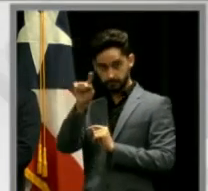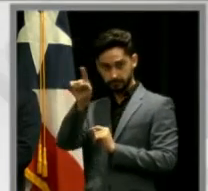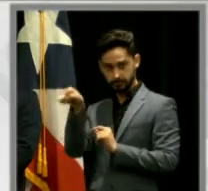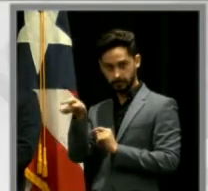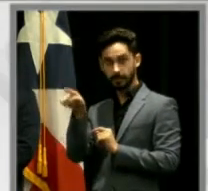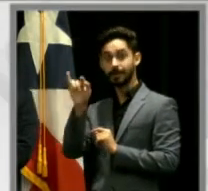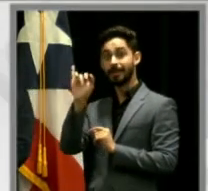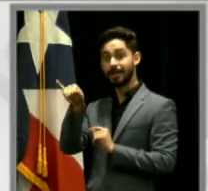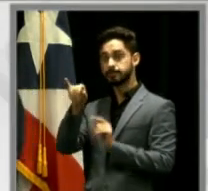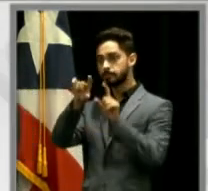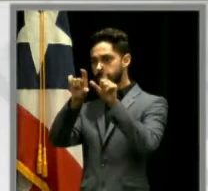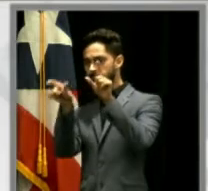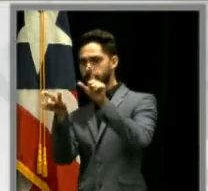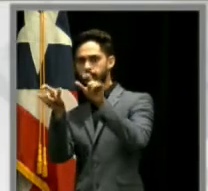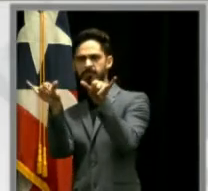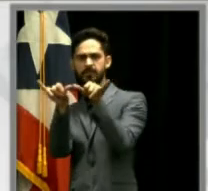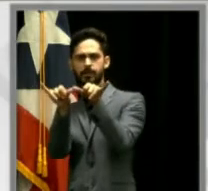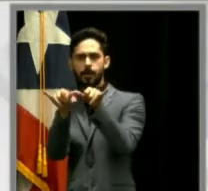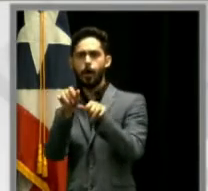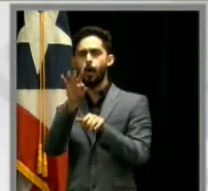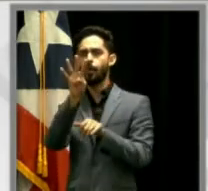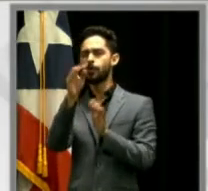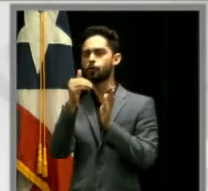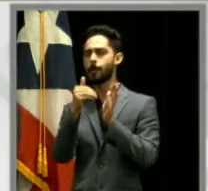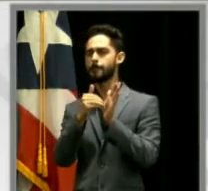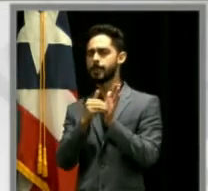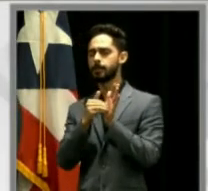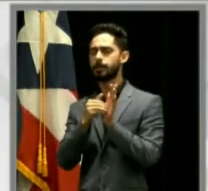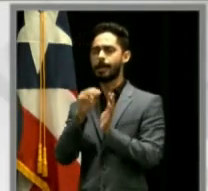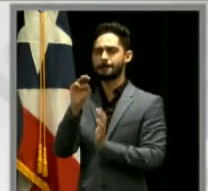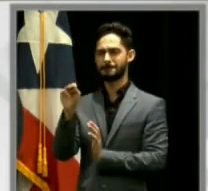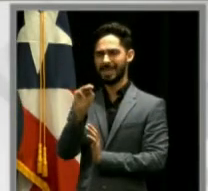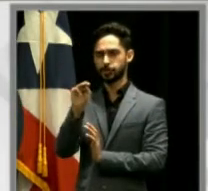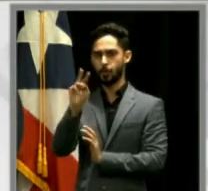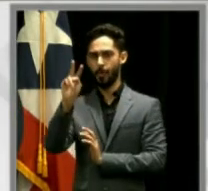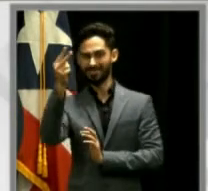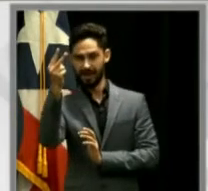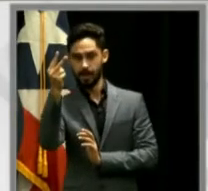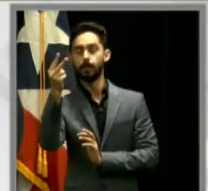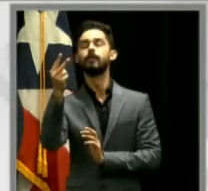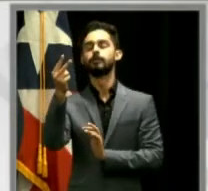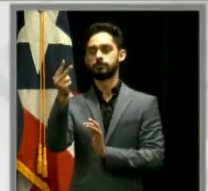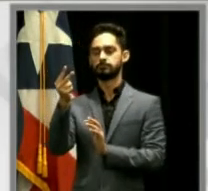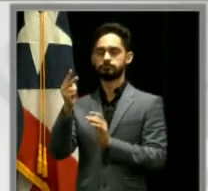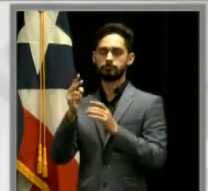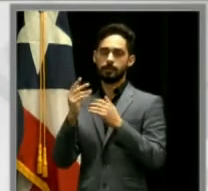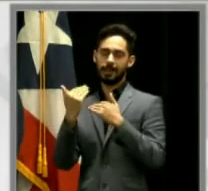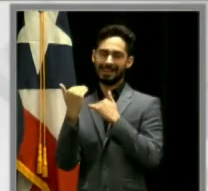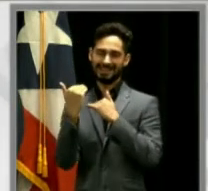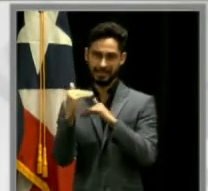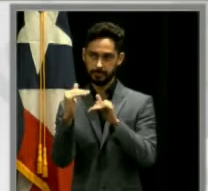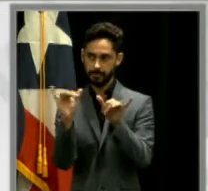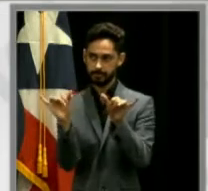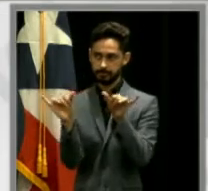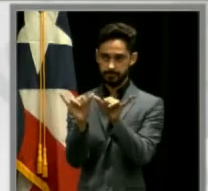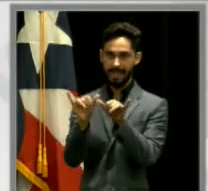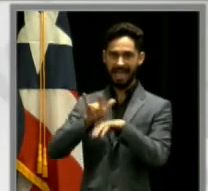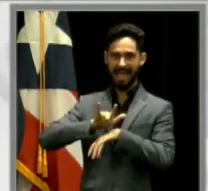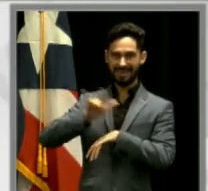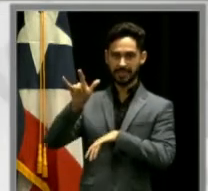es el hipuerto que ocupa un espacio de 4.000 metros cuadrados de área restrictiva por la Agencia Federal de Aviación.